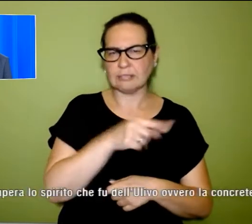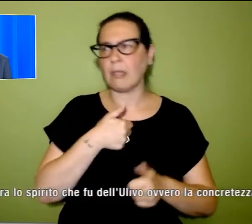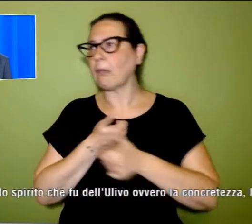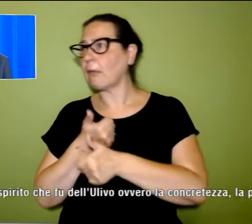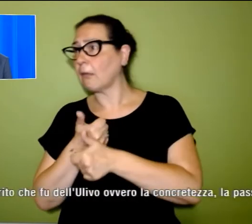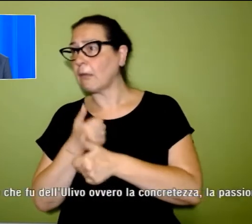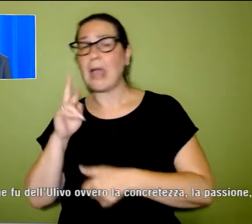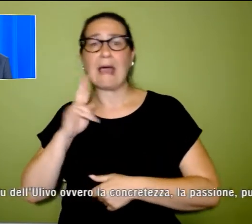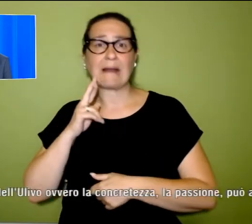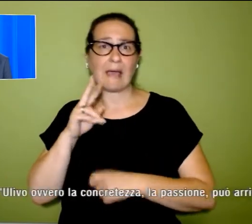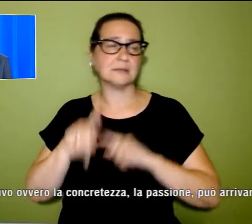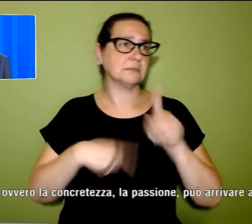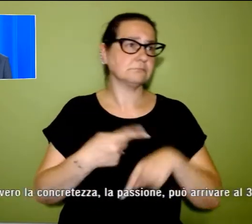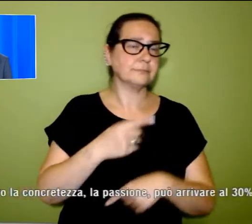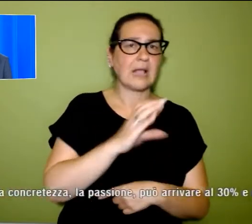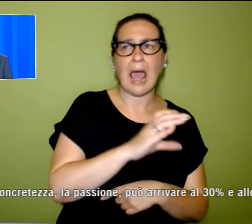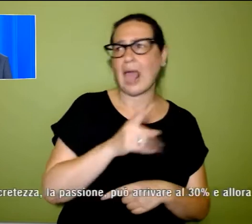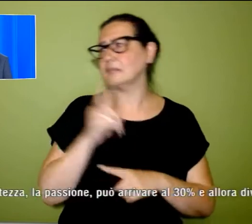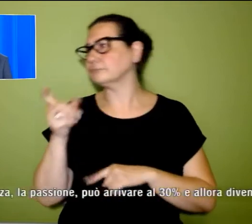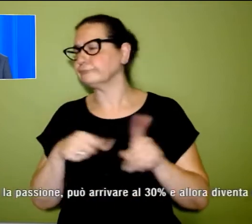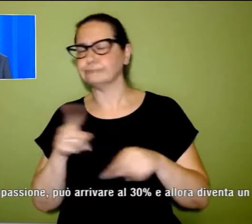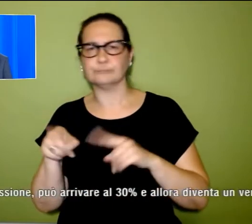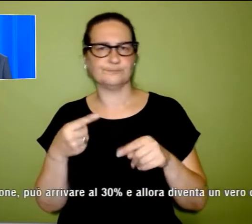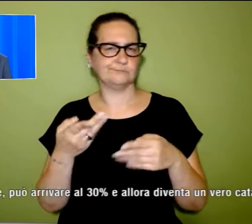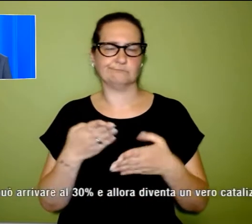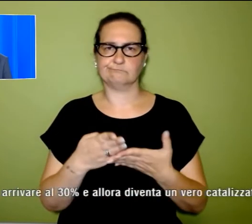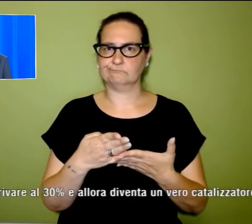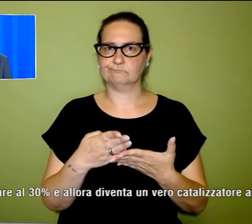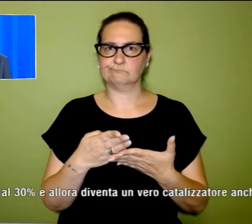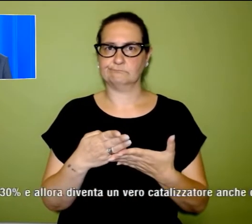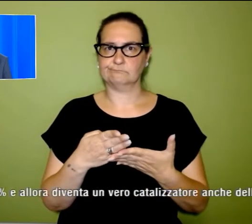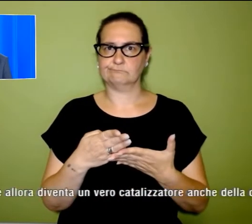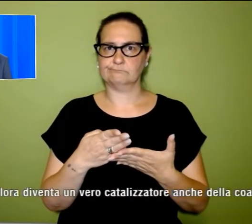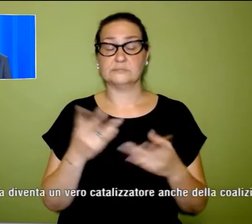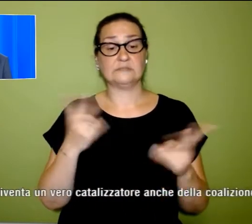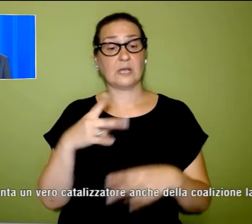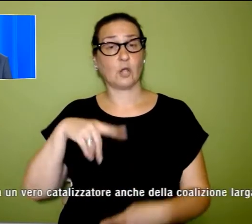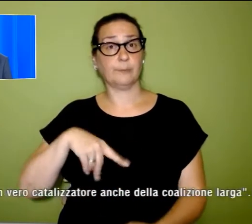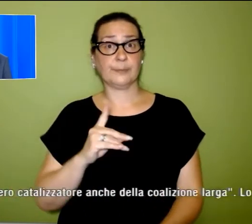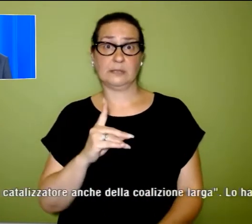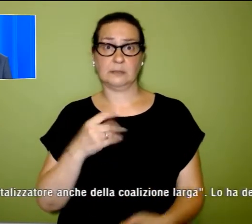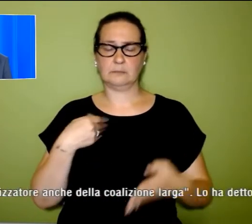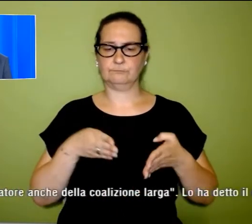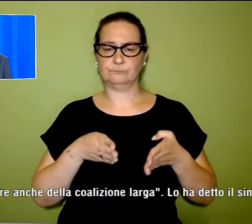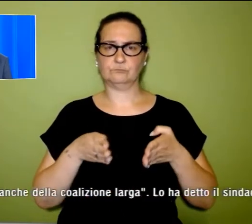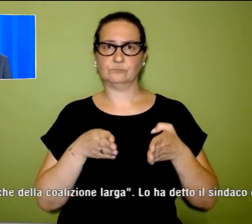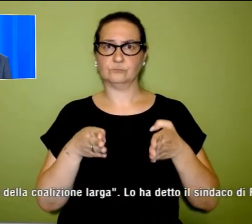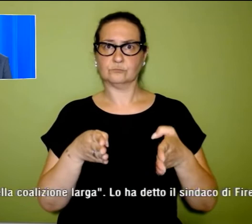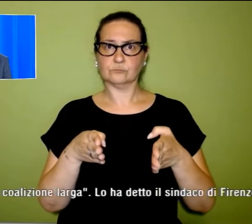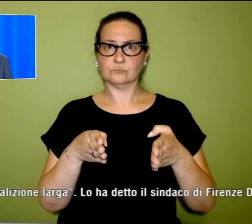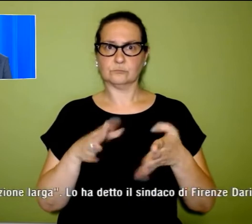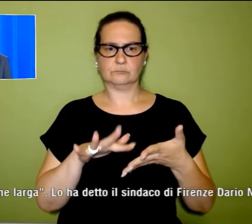Calenda e gli altri. Se il PD mantiene questa linea, parla al Paese Reale,